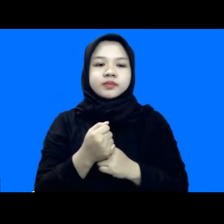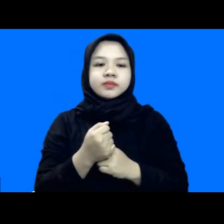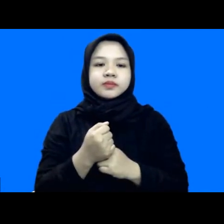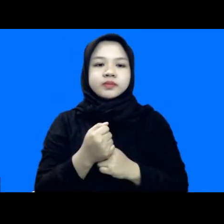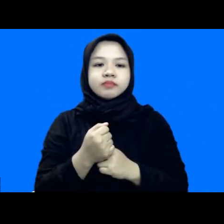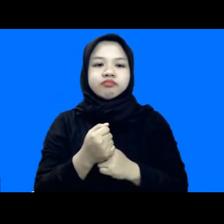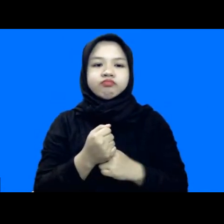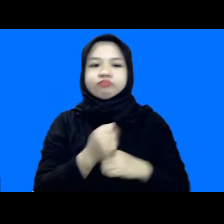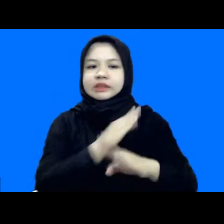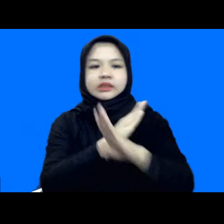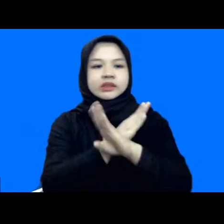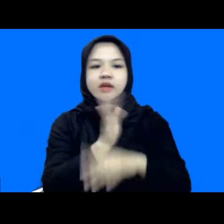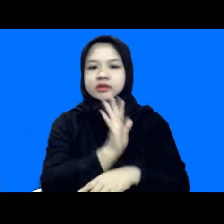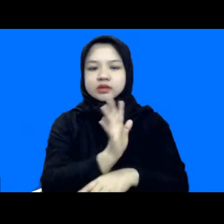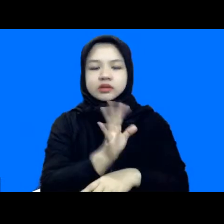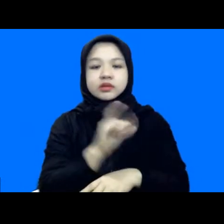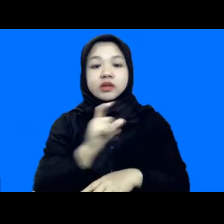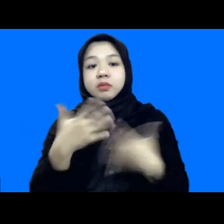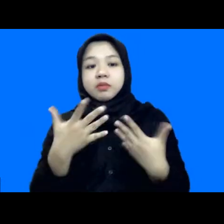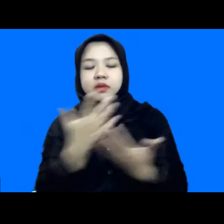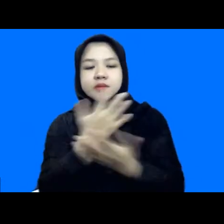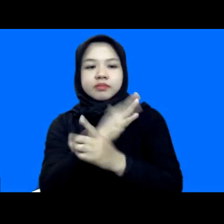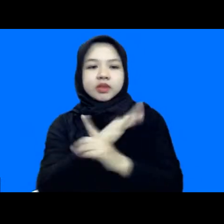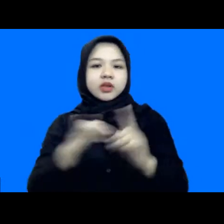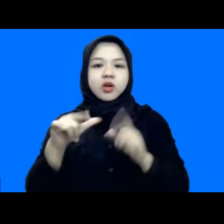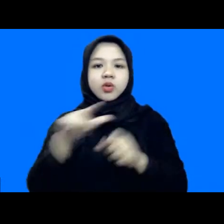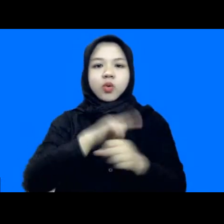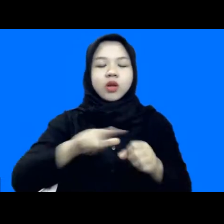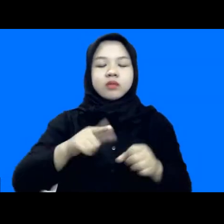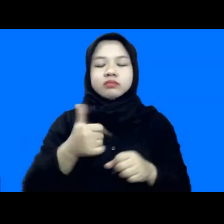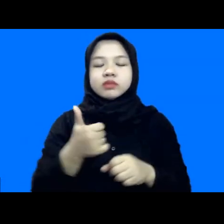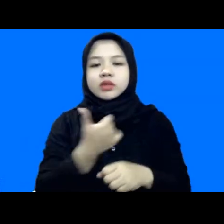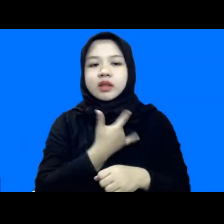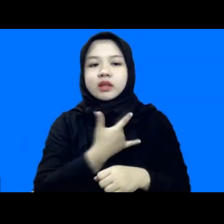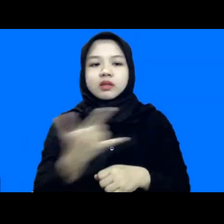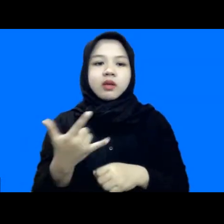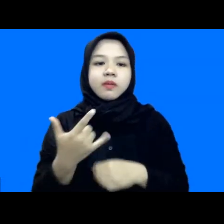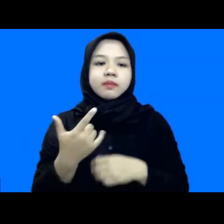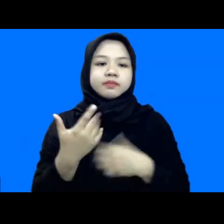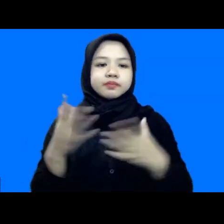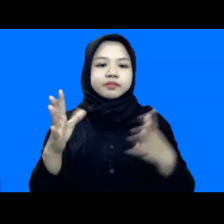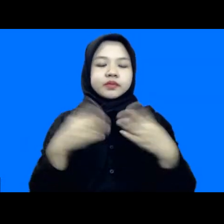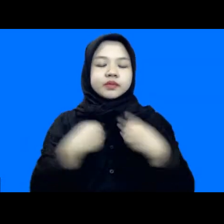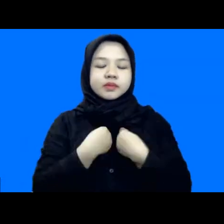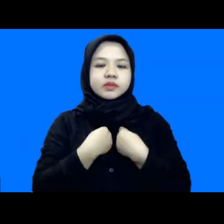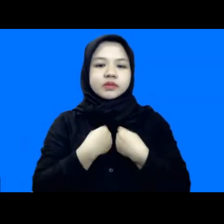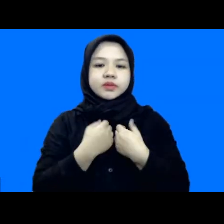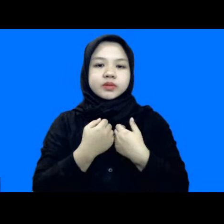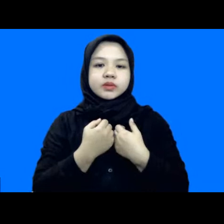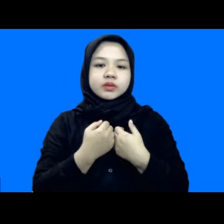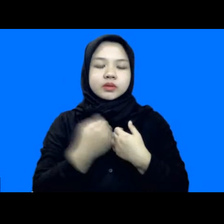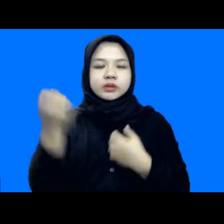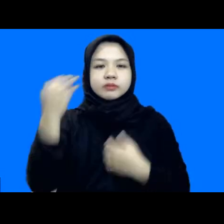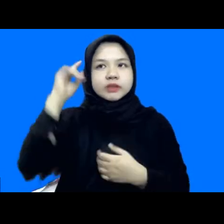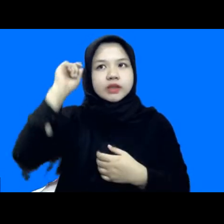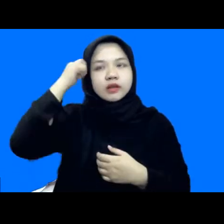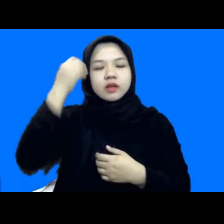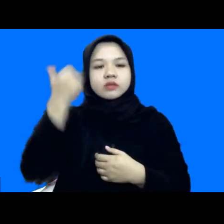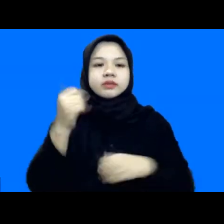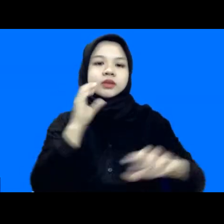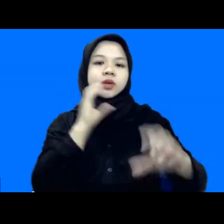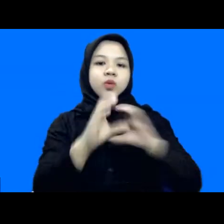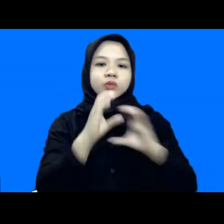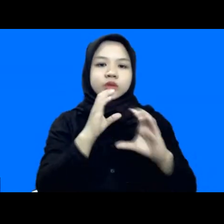menghindari hal itu gimana caranya masyarakat lokal itu bisa tetap dapat apa ya dapat warning dan bisa berkomunikasi